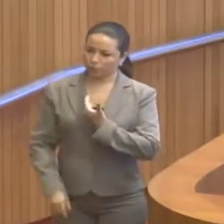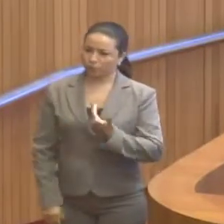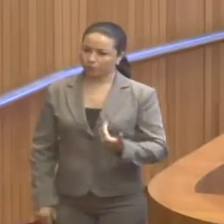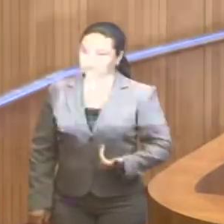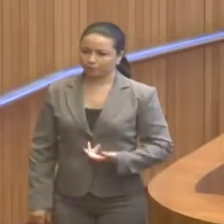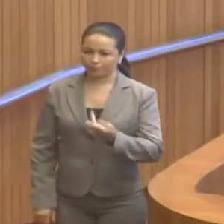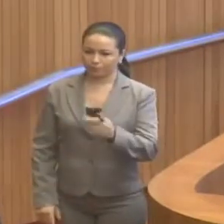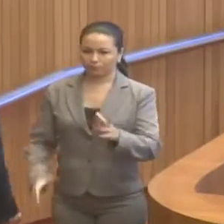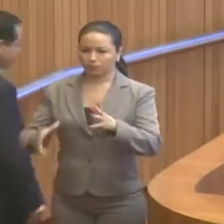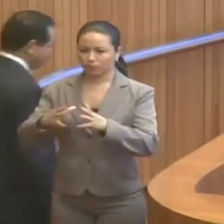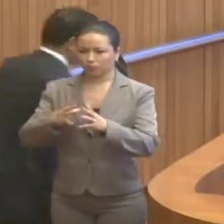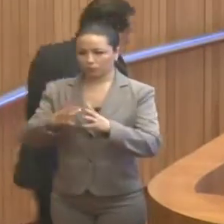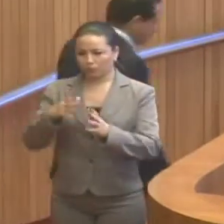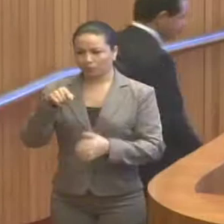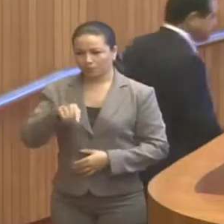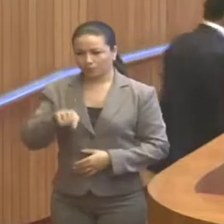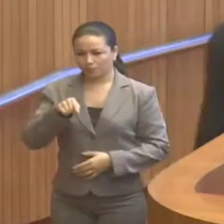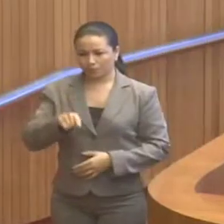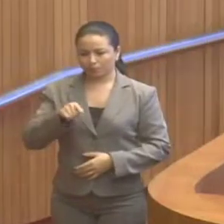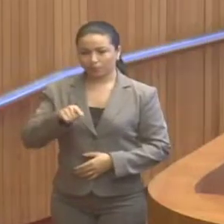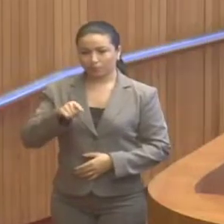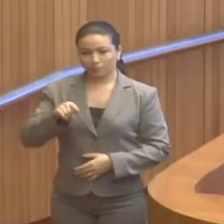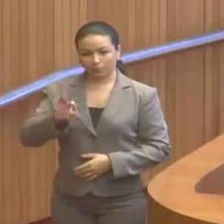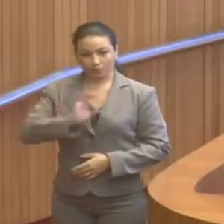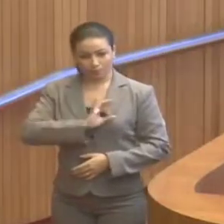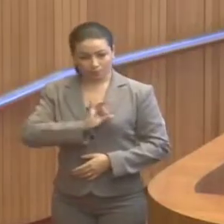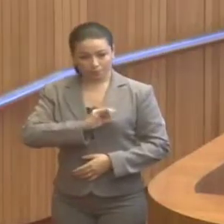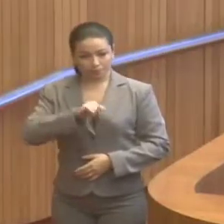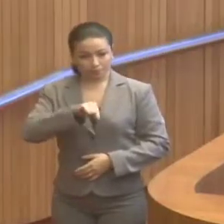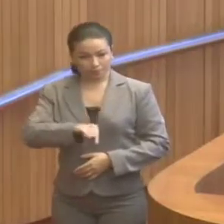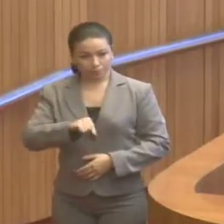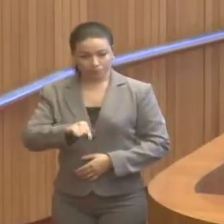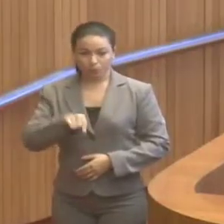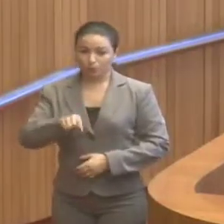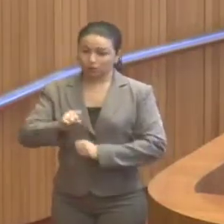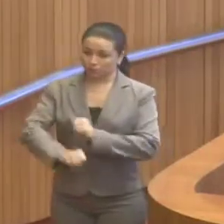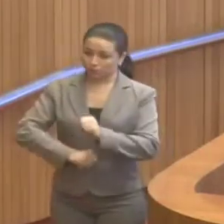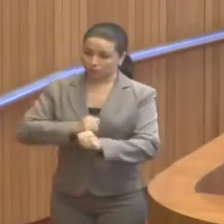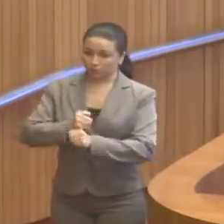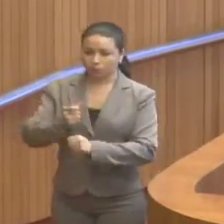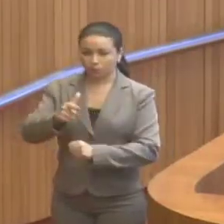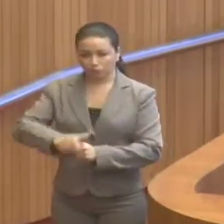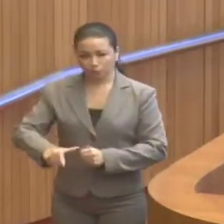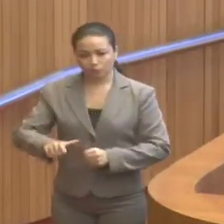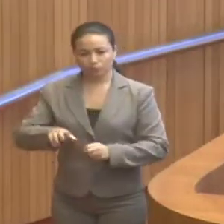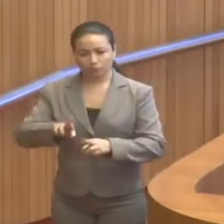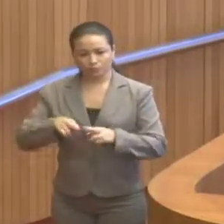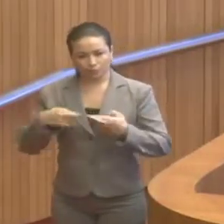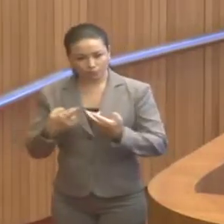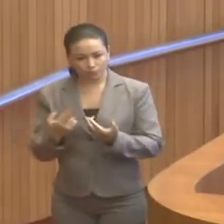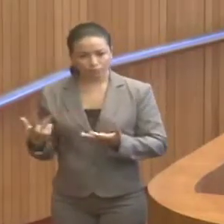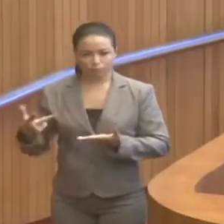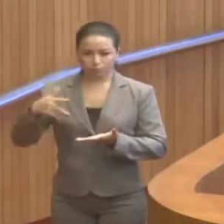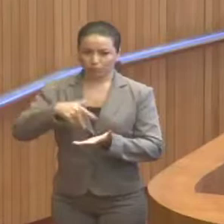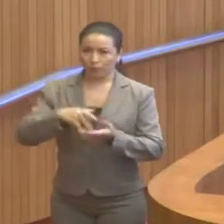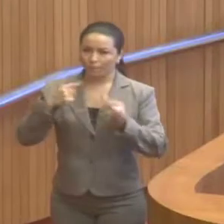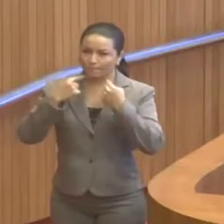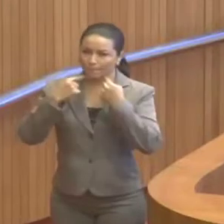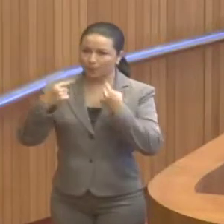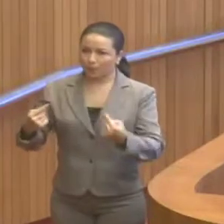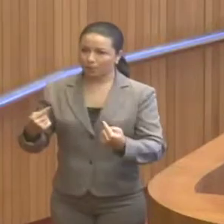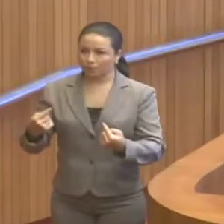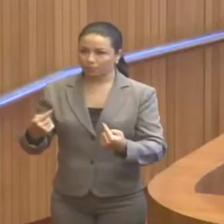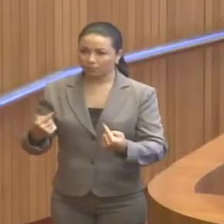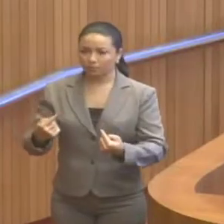com os militares. Neste ano, voltam os militares a se reunir novamente e reivindicar